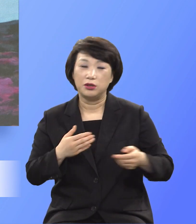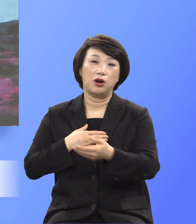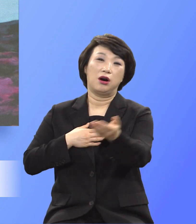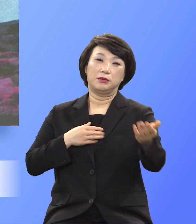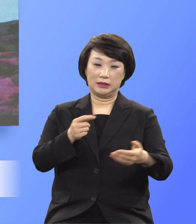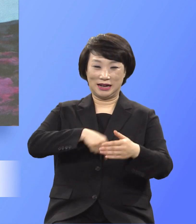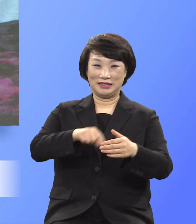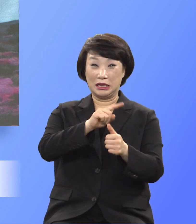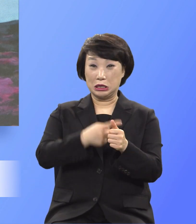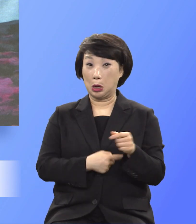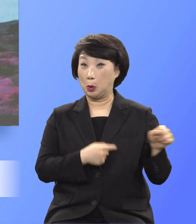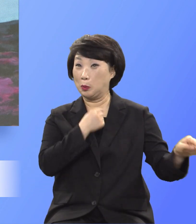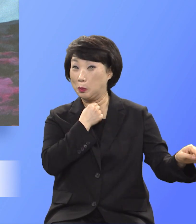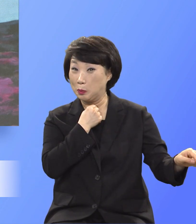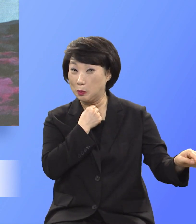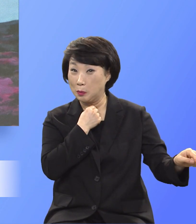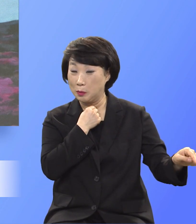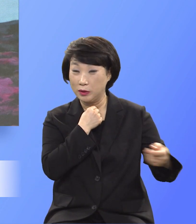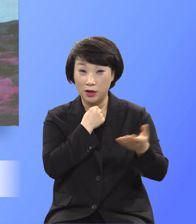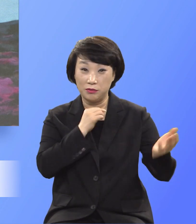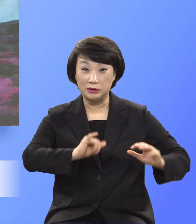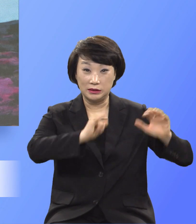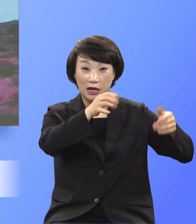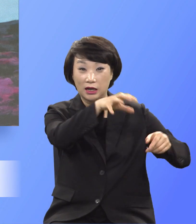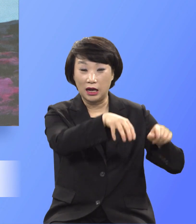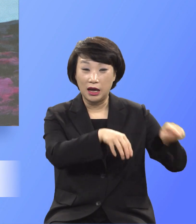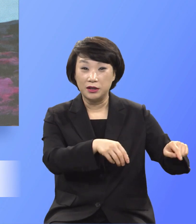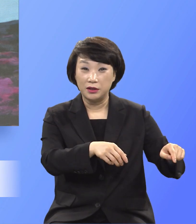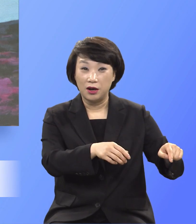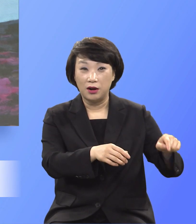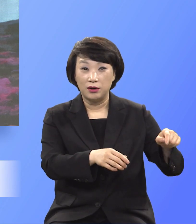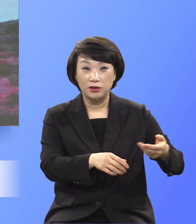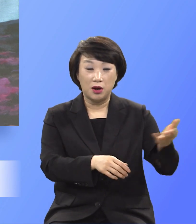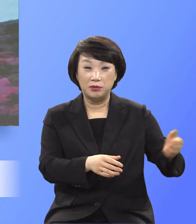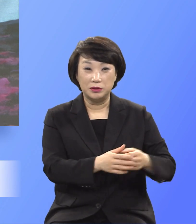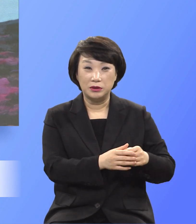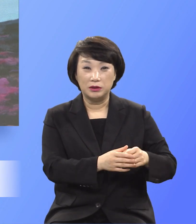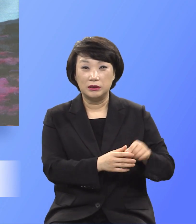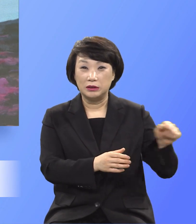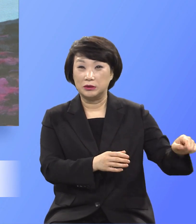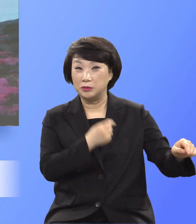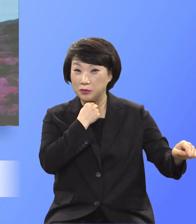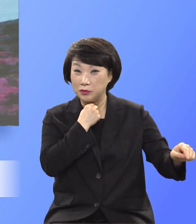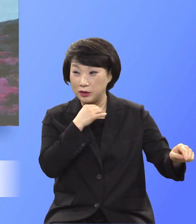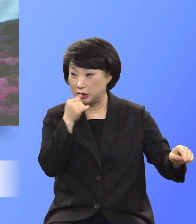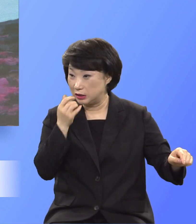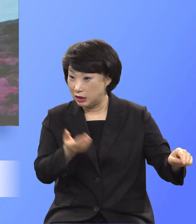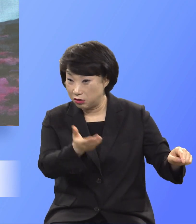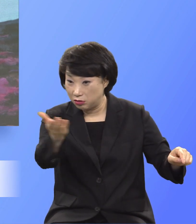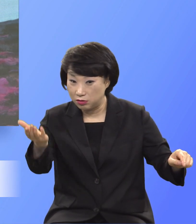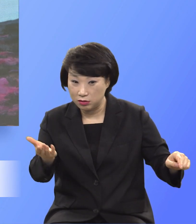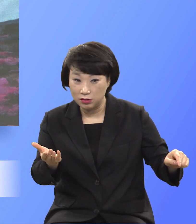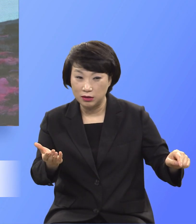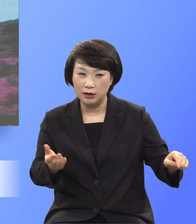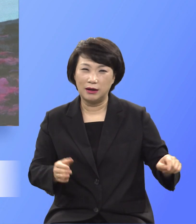은연 중에 세상이 그렇게 좋지 않느냐 그 말입니다 말로는